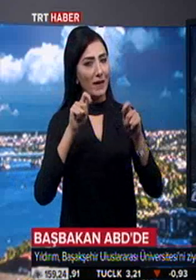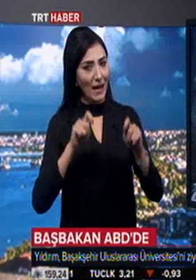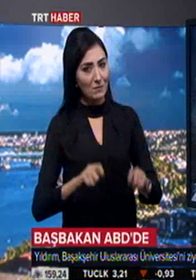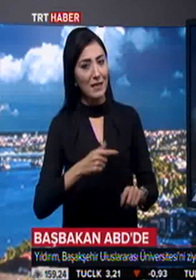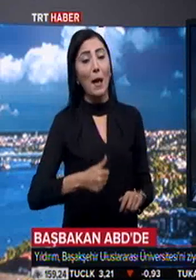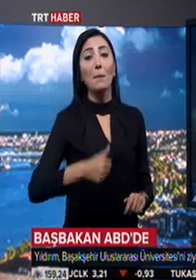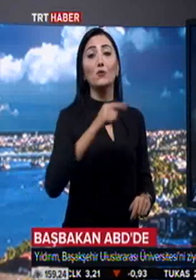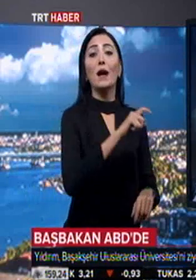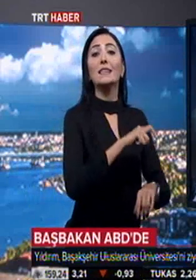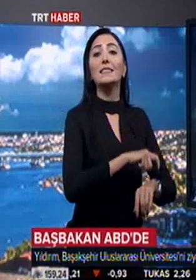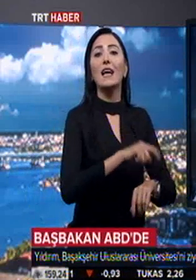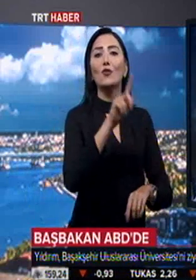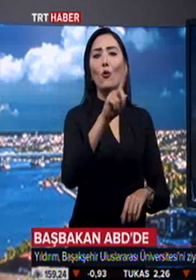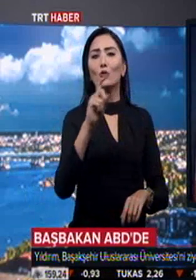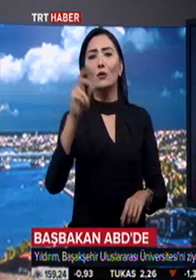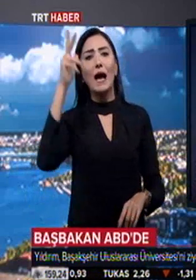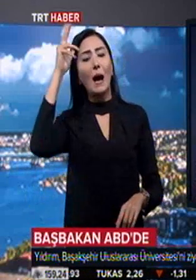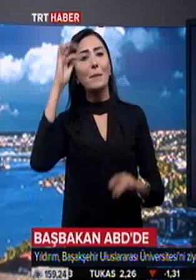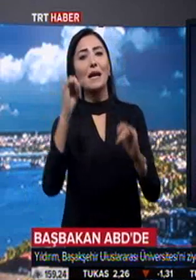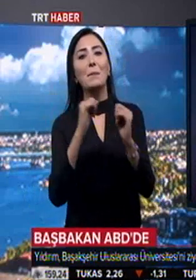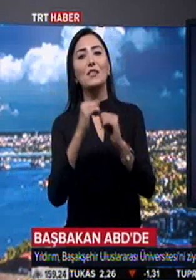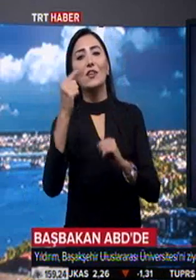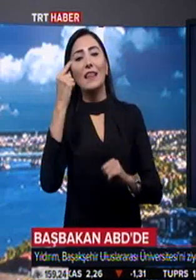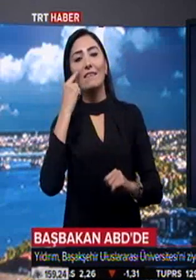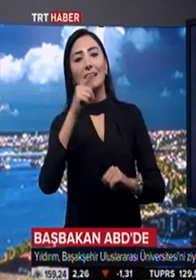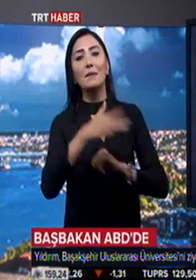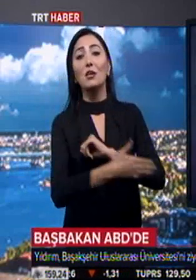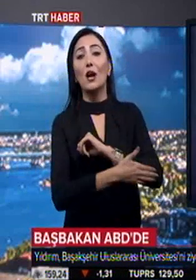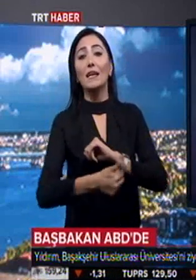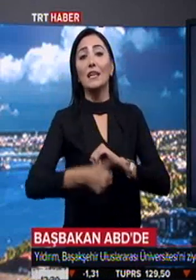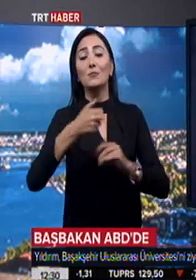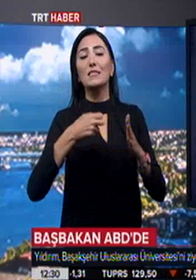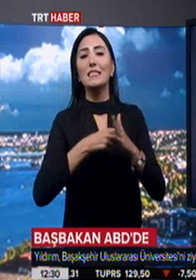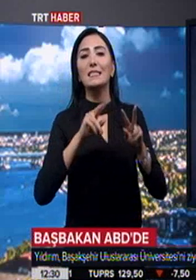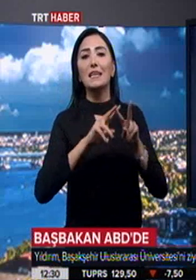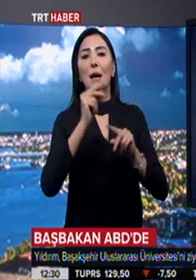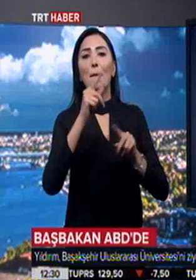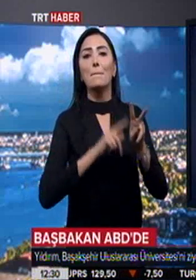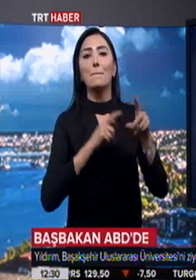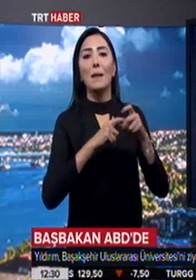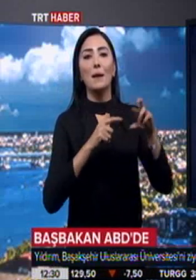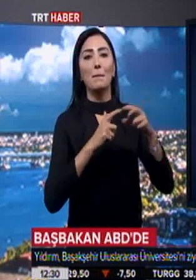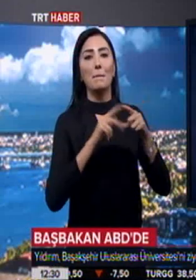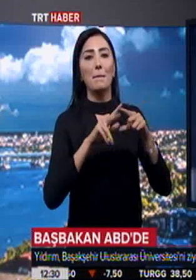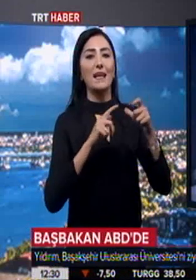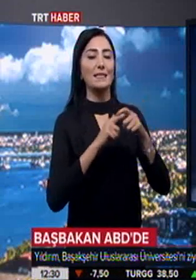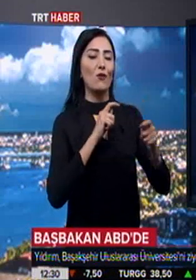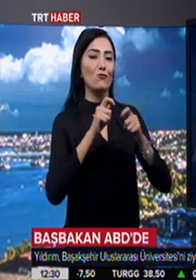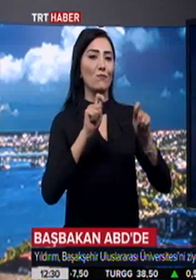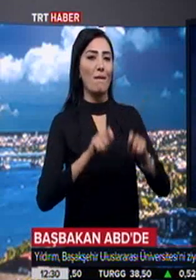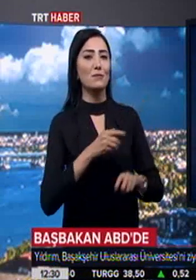yaptı. Yıldırım, saat 19'da Amerika Birleşik Devletleri Başkan Yardımcısı Mike Pence ile görüşecek.